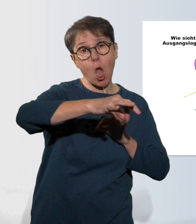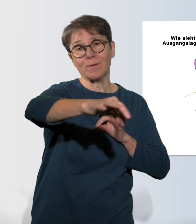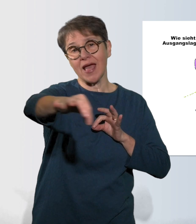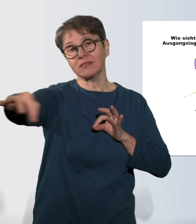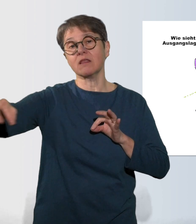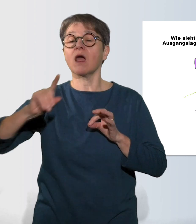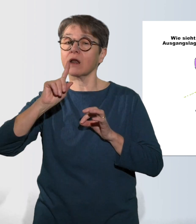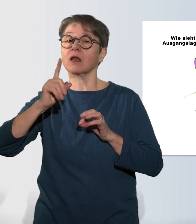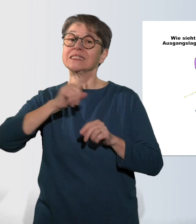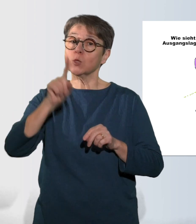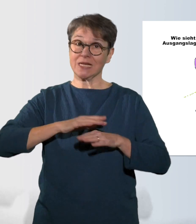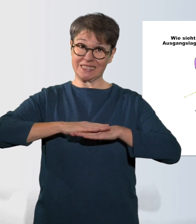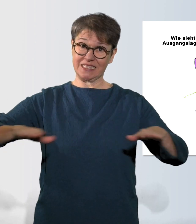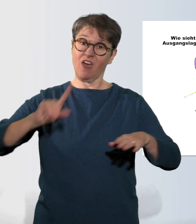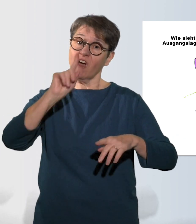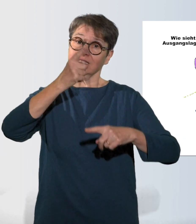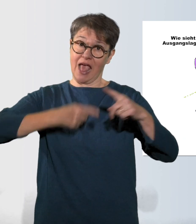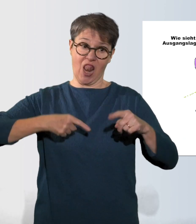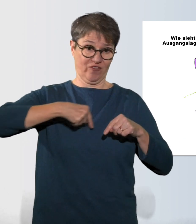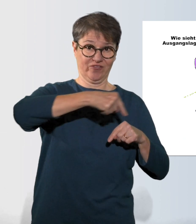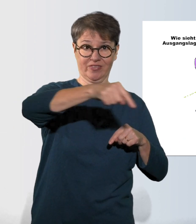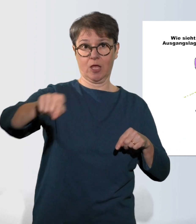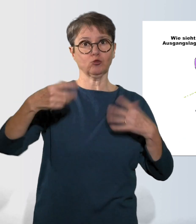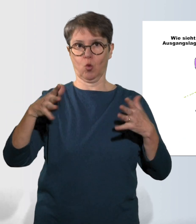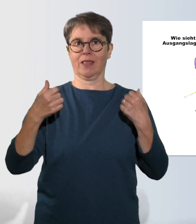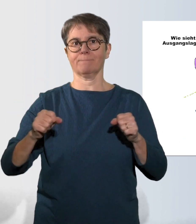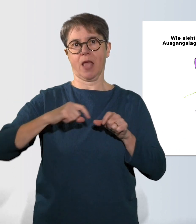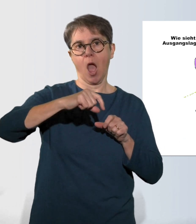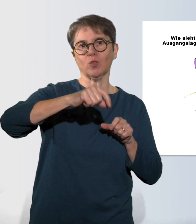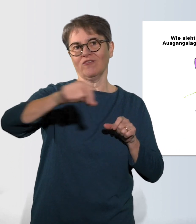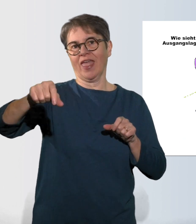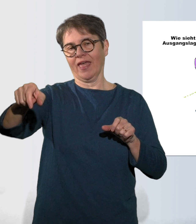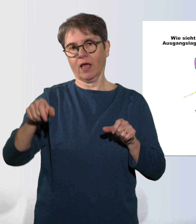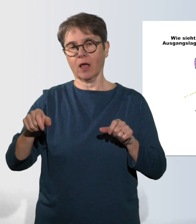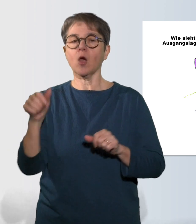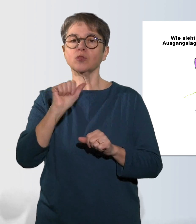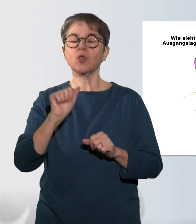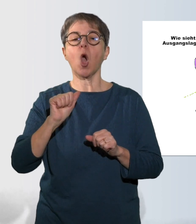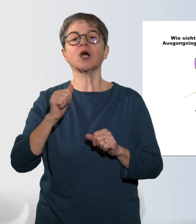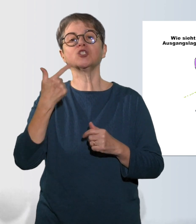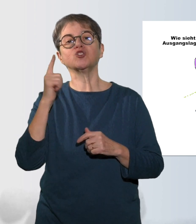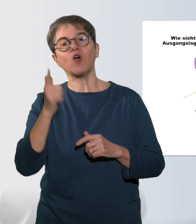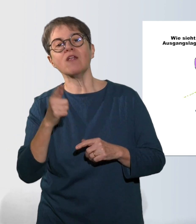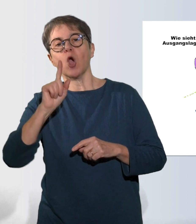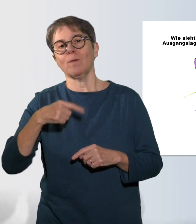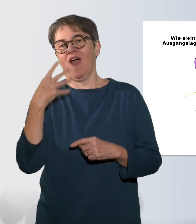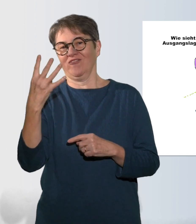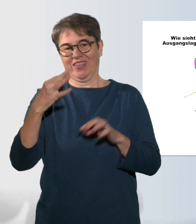Zürichsee im Kanton Zürich gebaut. Auf weiteren 12,4 Kilometern verläuft er auf dem Trottoir entlang der Seestrasse.